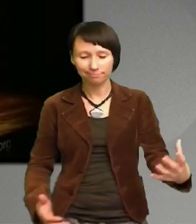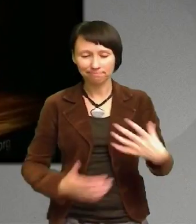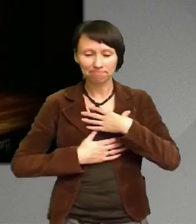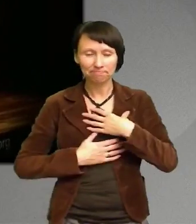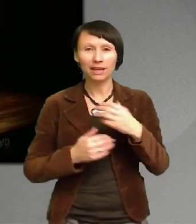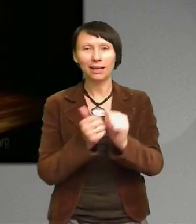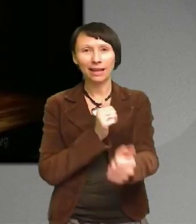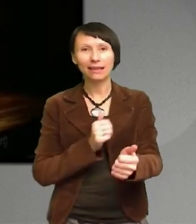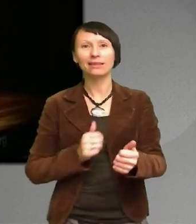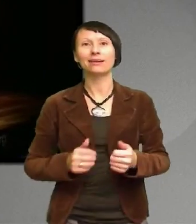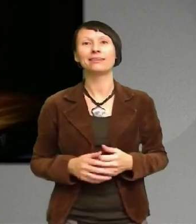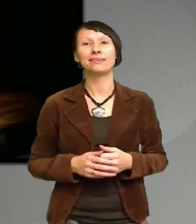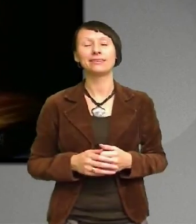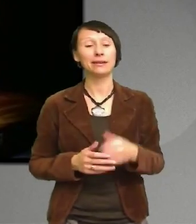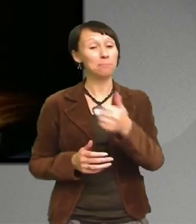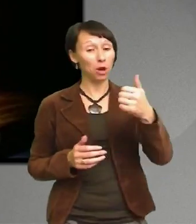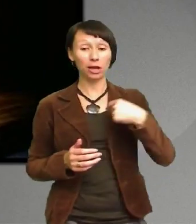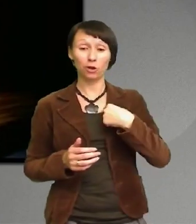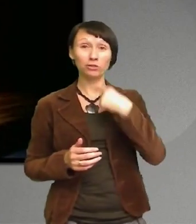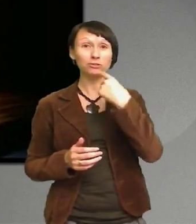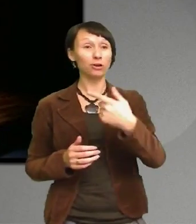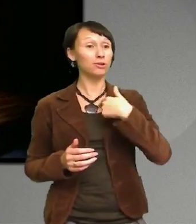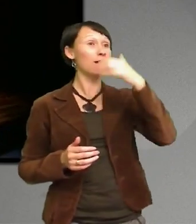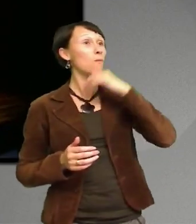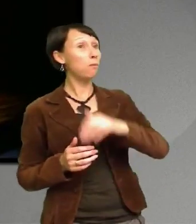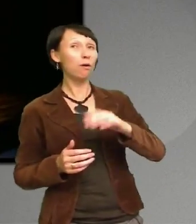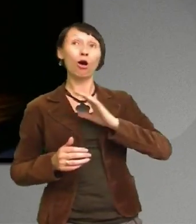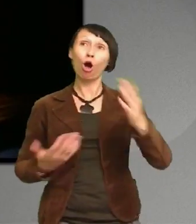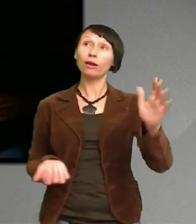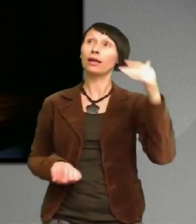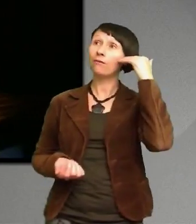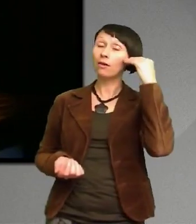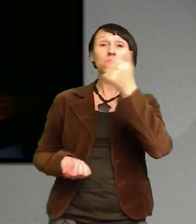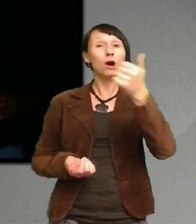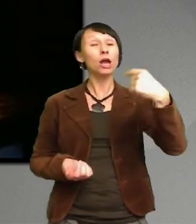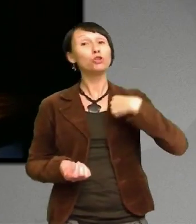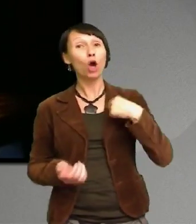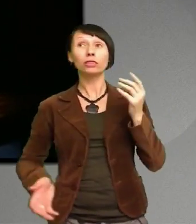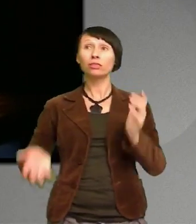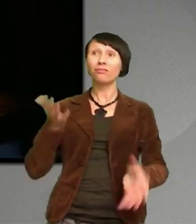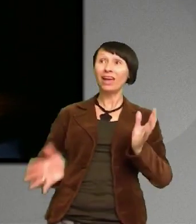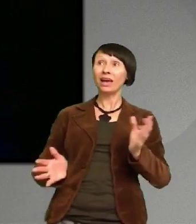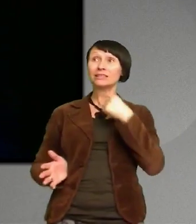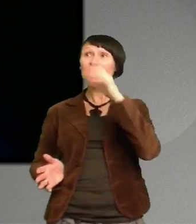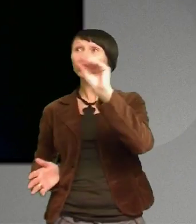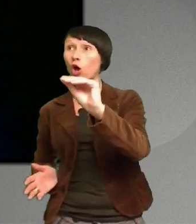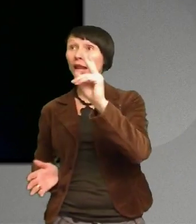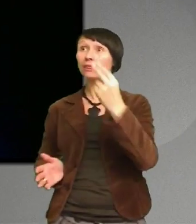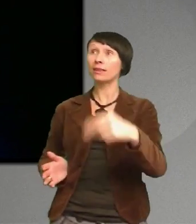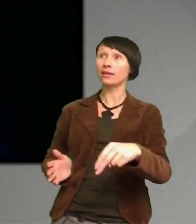som sa att jag var ung och oerfaren Det var bara jag som tvekade av de anledningarna Ingen annan Det